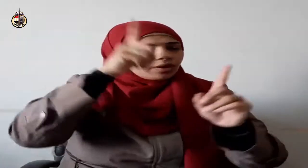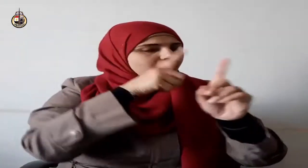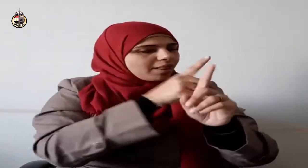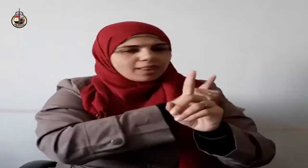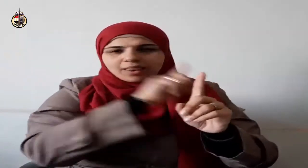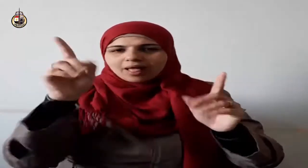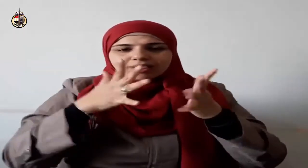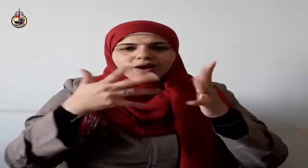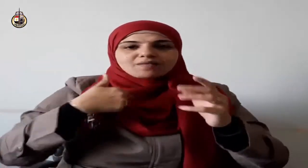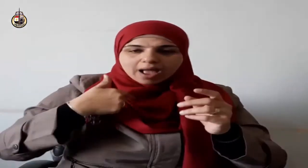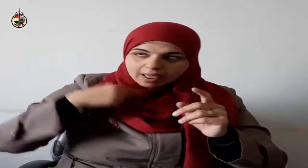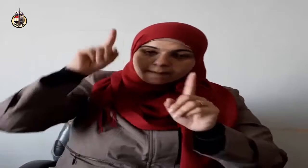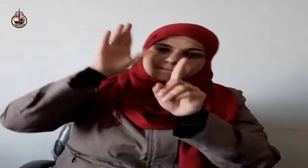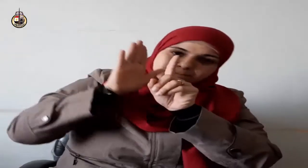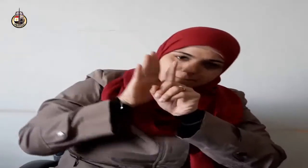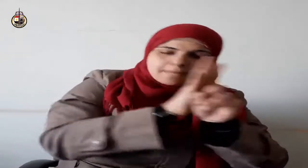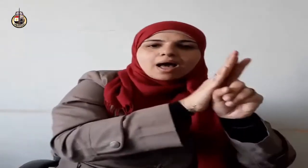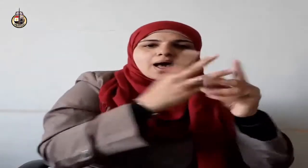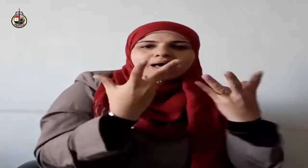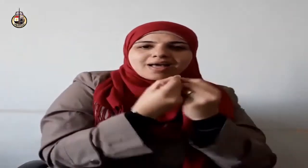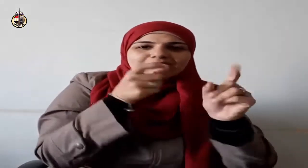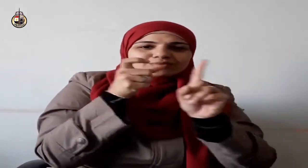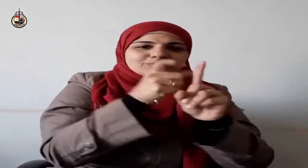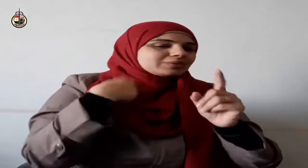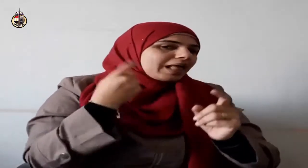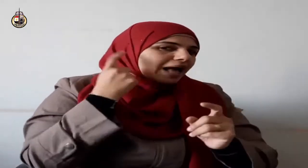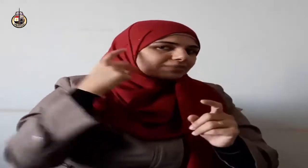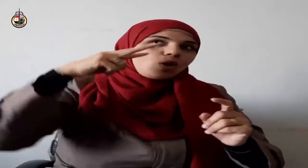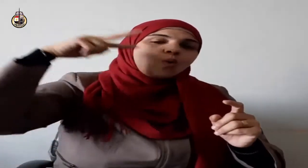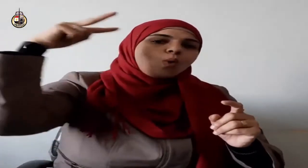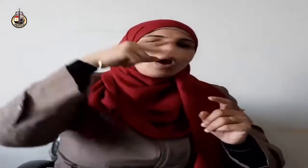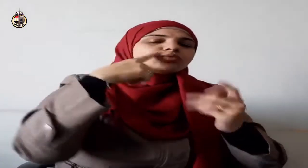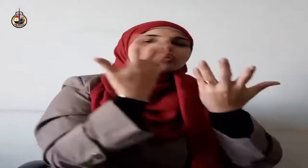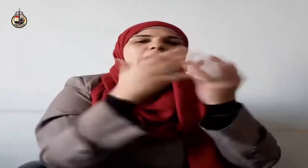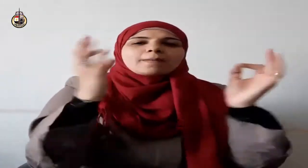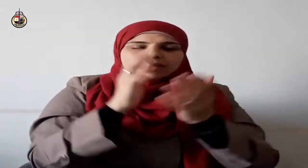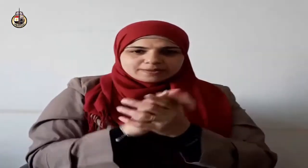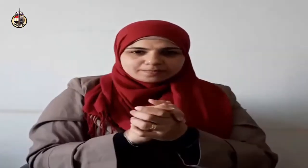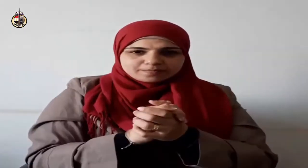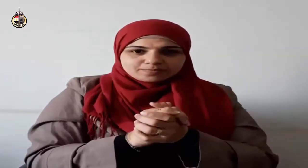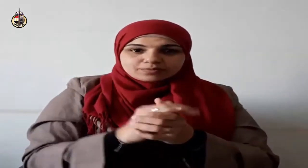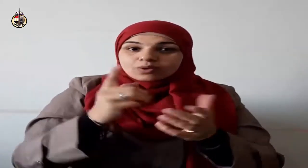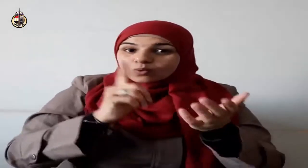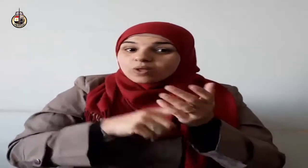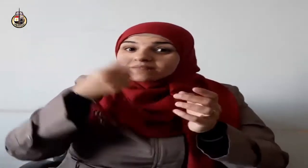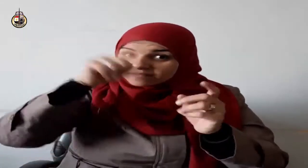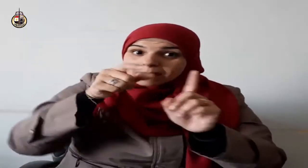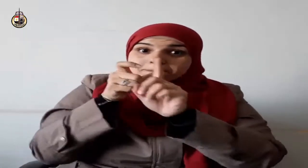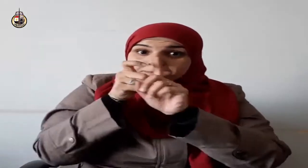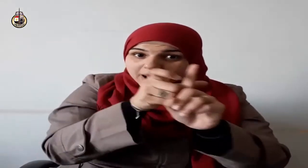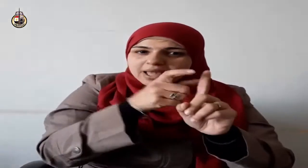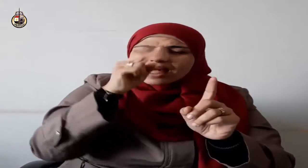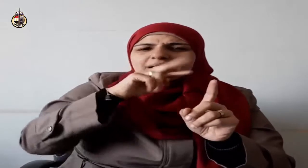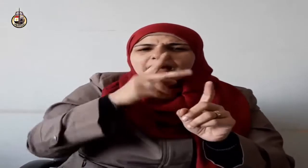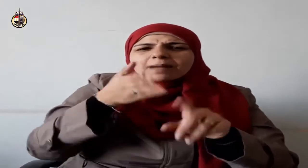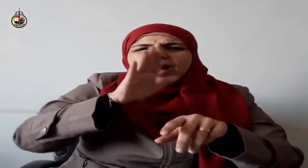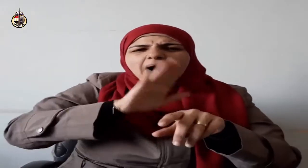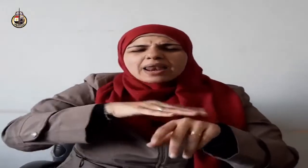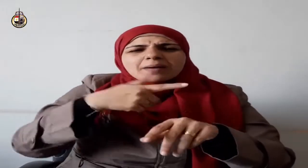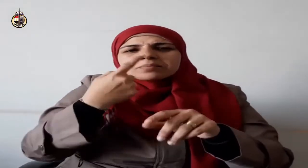حيث يقول الحق سبحانه اذهب أنت وأخوك بآياتي ولا تنيا